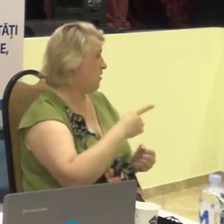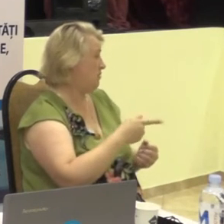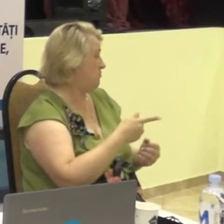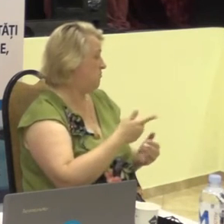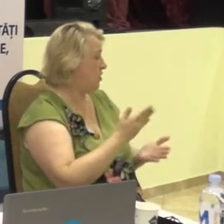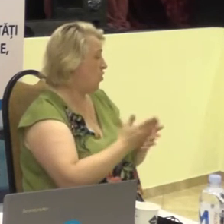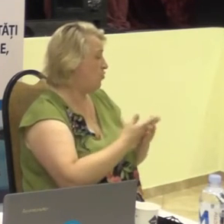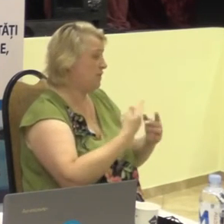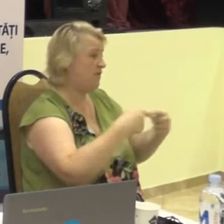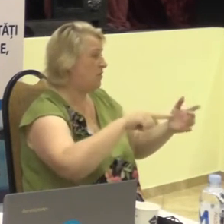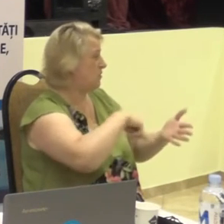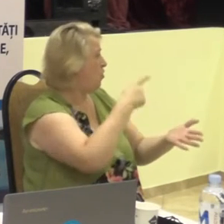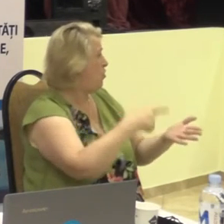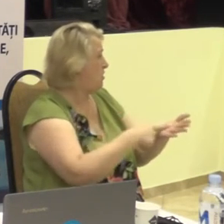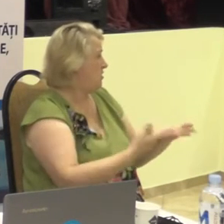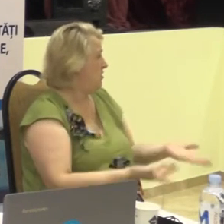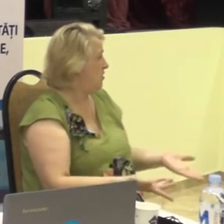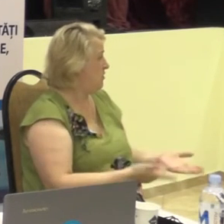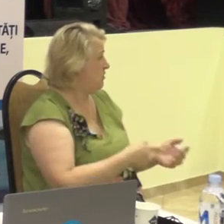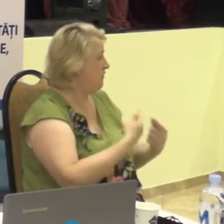distanță mare.